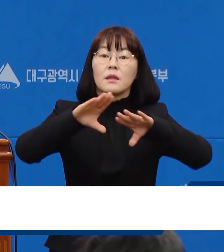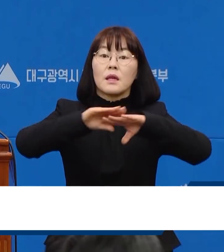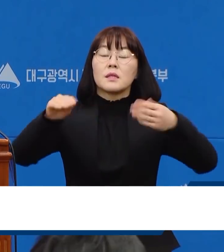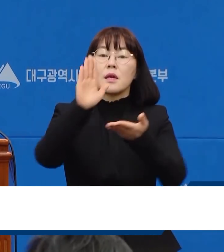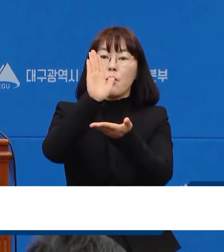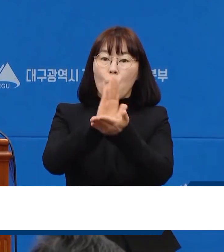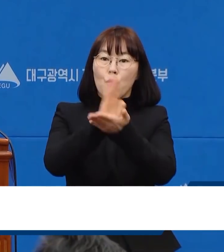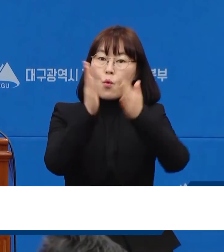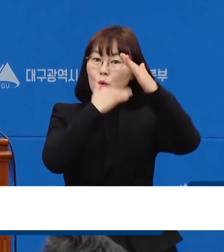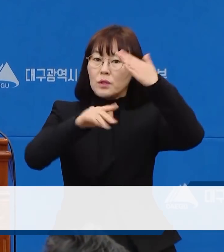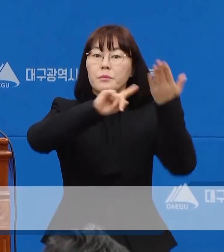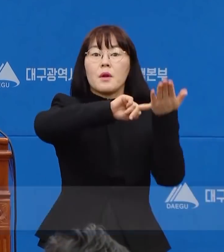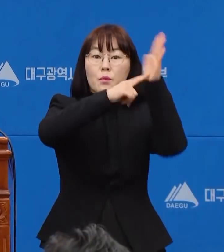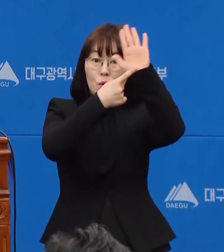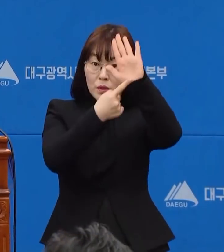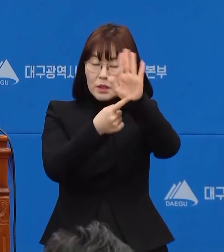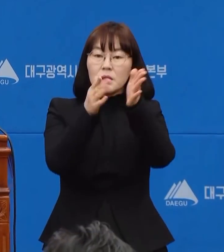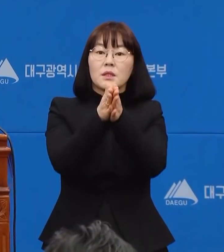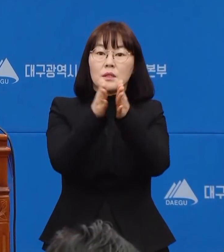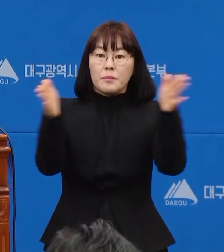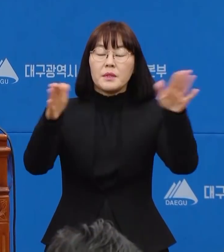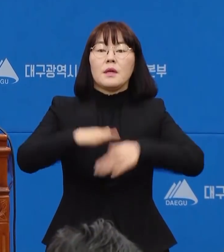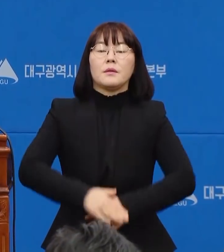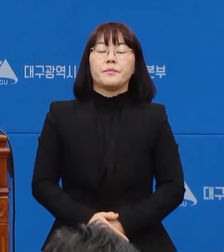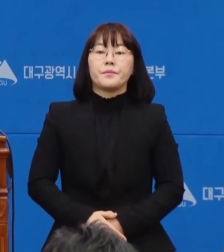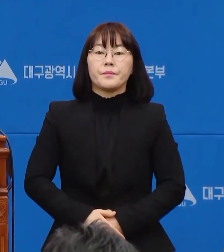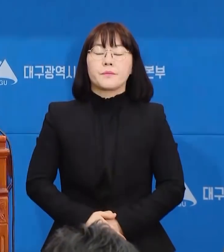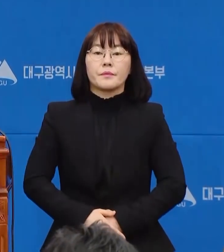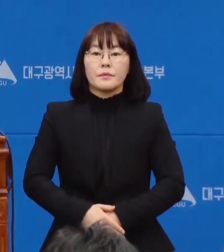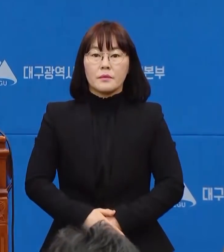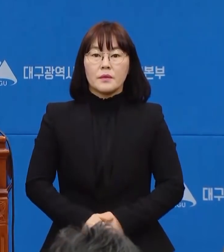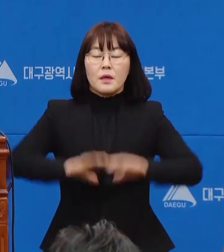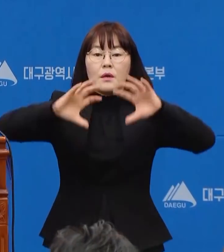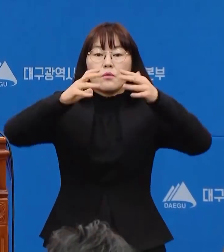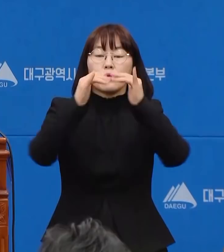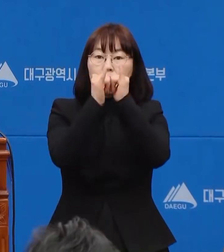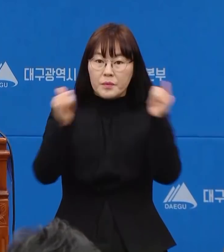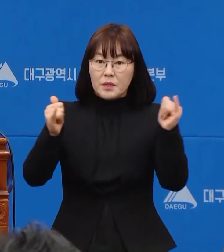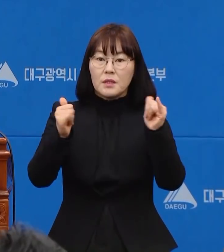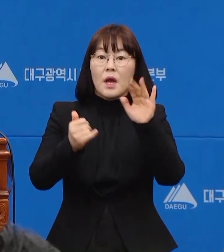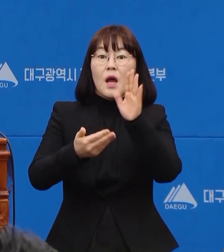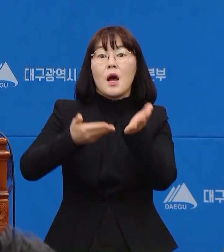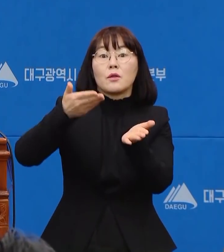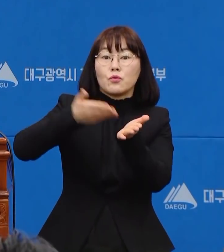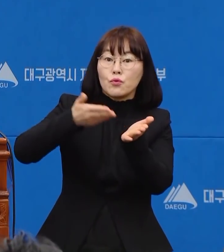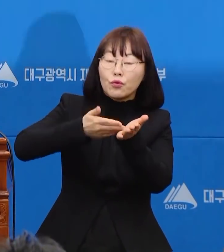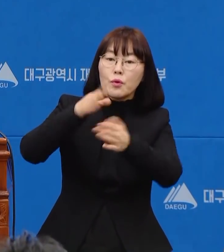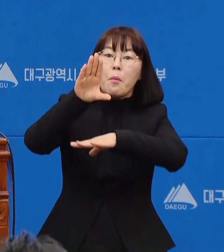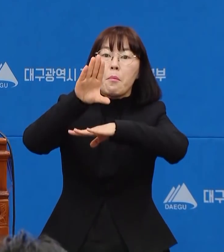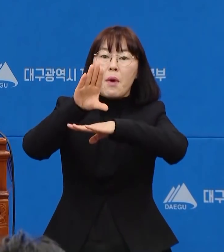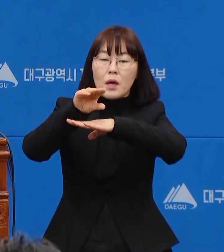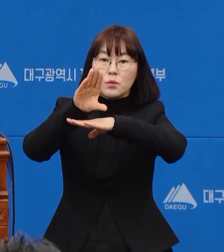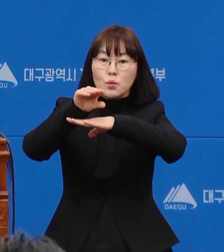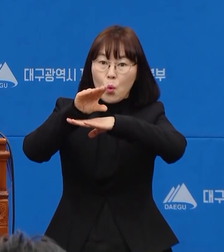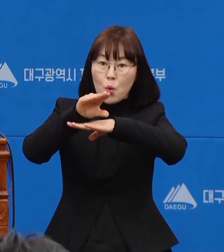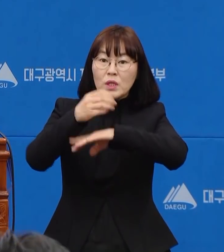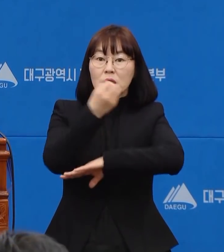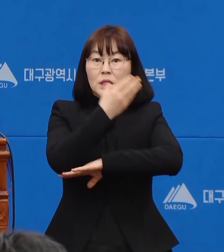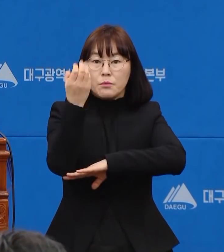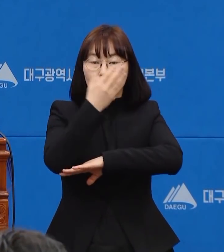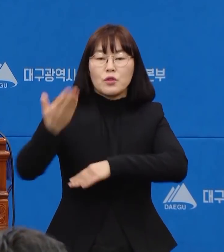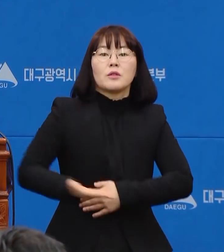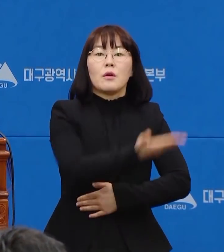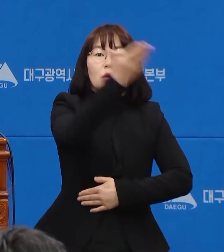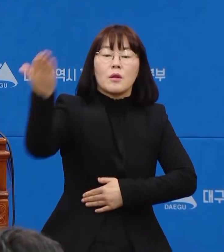시작하겠습니다. 먼저 국민들과 언론인 여러분께 부탁의 말씀을 드리면서